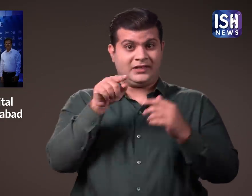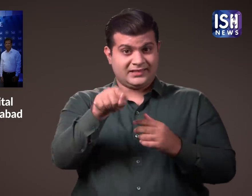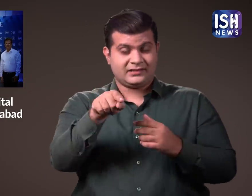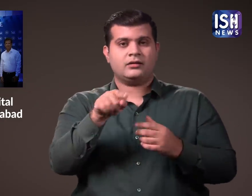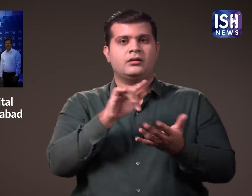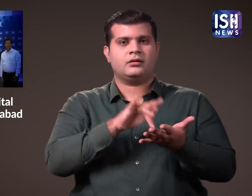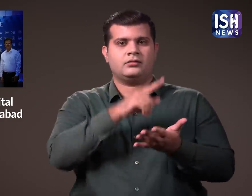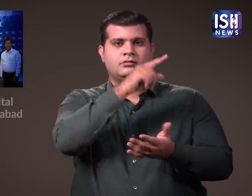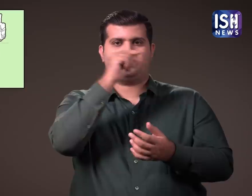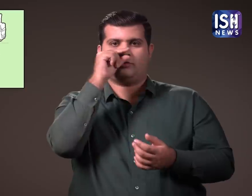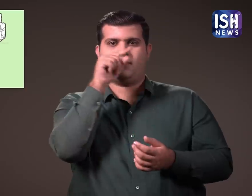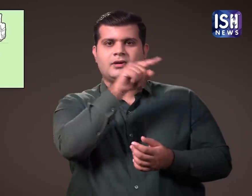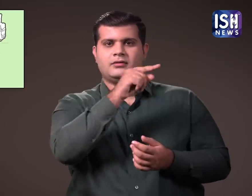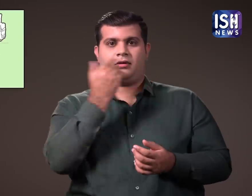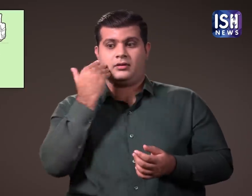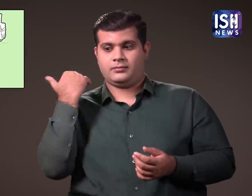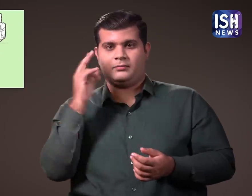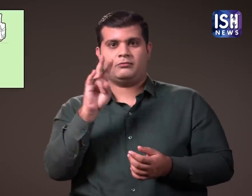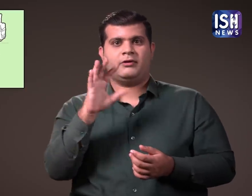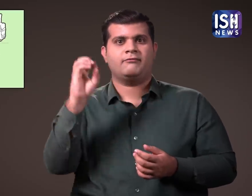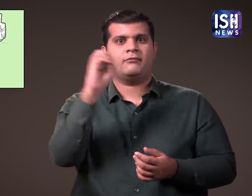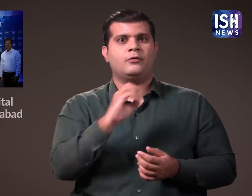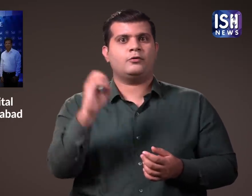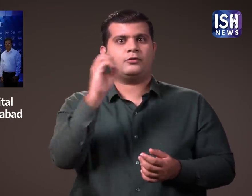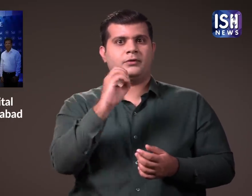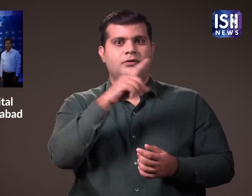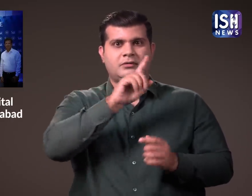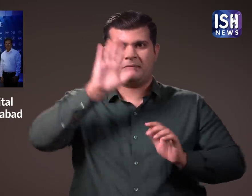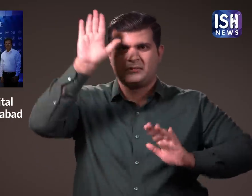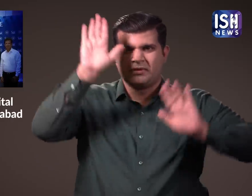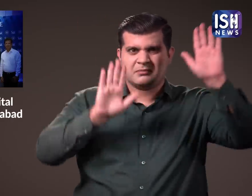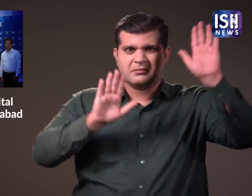दो नई टीमों के लिए बोली प्रक्रिया 25 अक्टूबर को दुबाई में हुए थी.